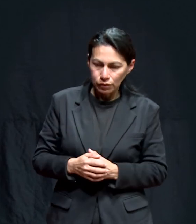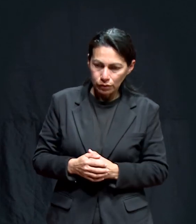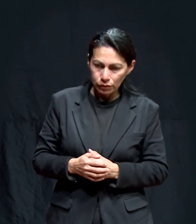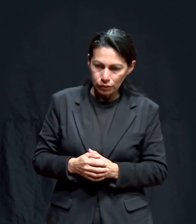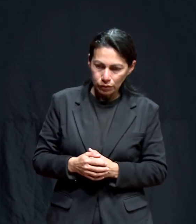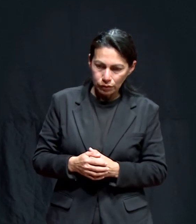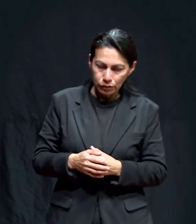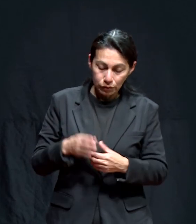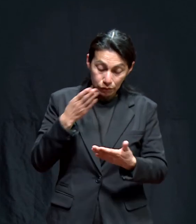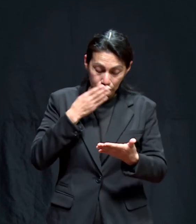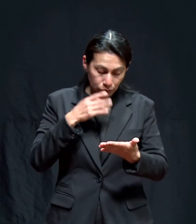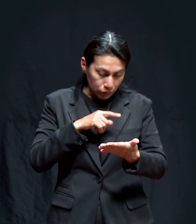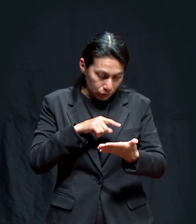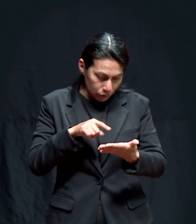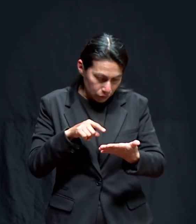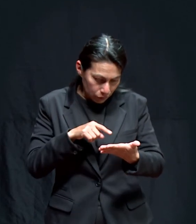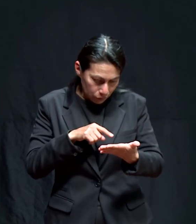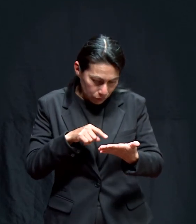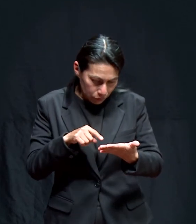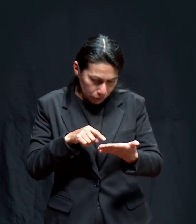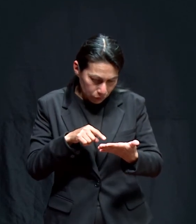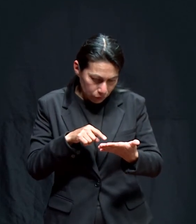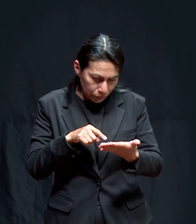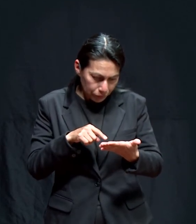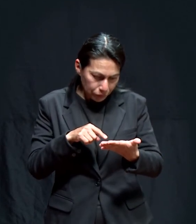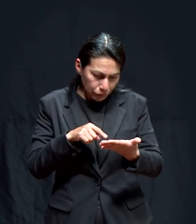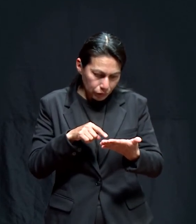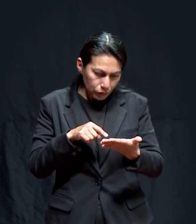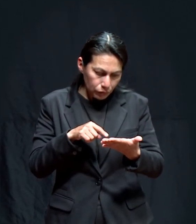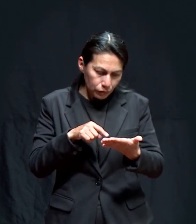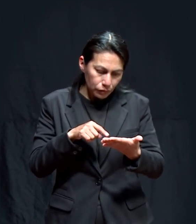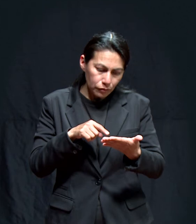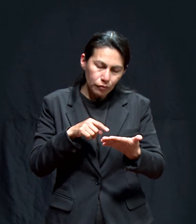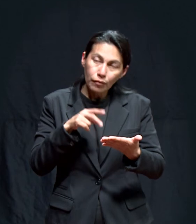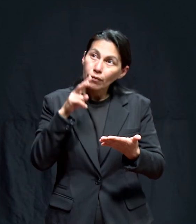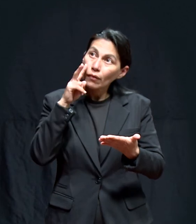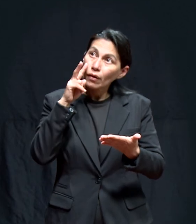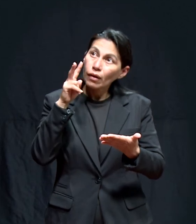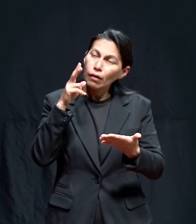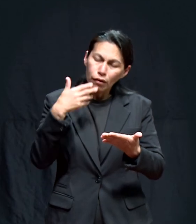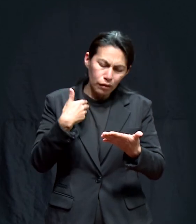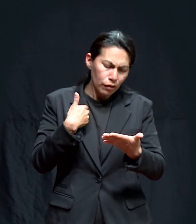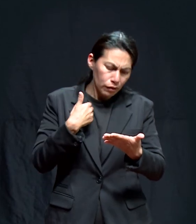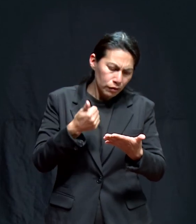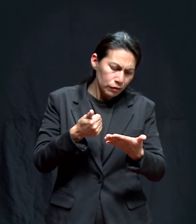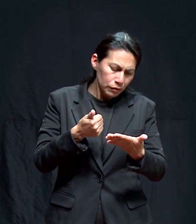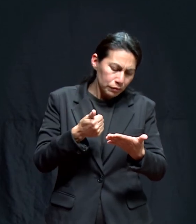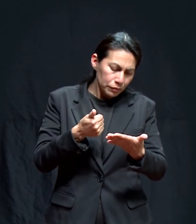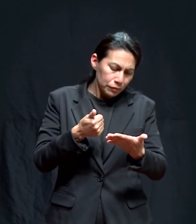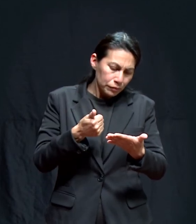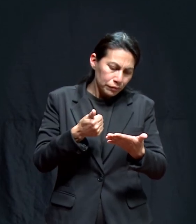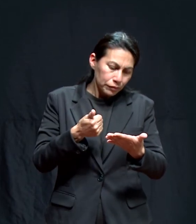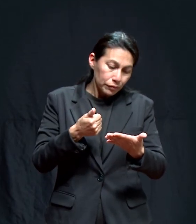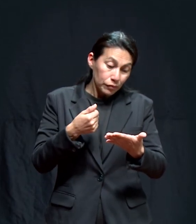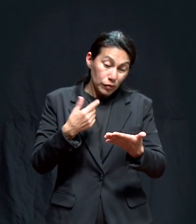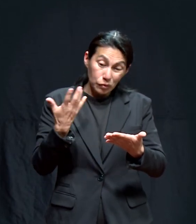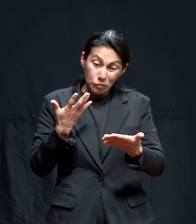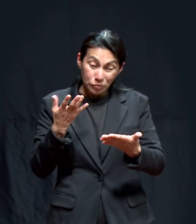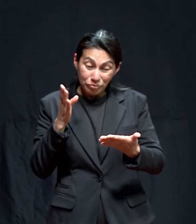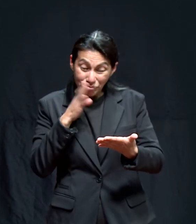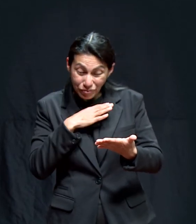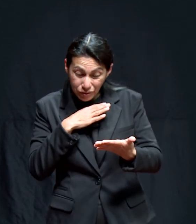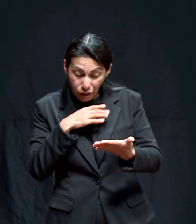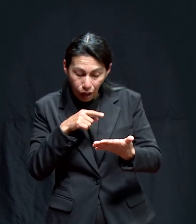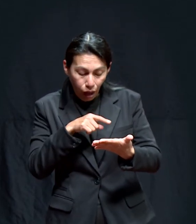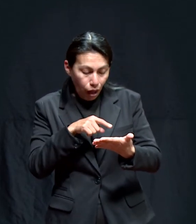Ellas serán en donde podré escucharte. En ellas yo podré encontrar las reprensiones cuando no están bien